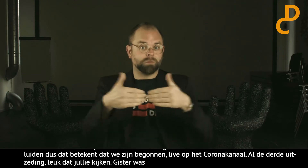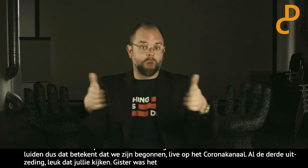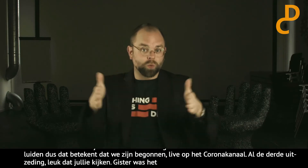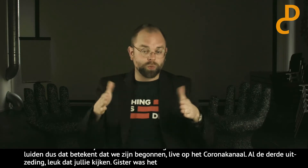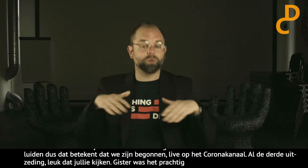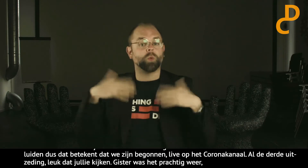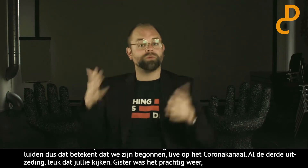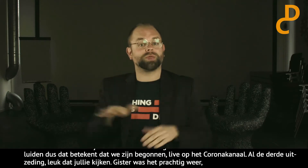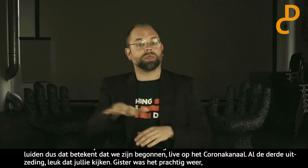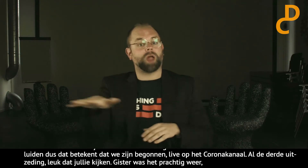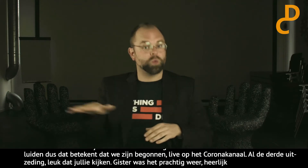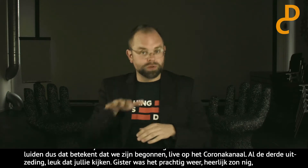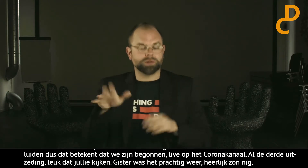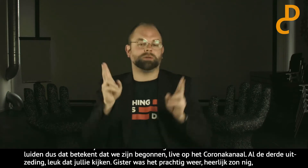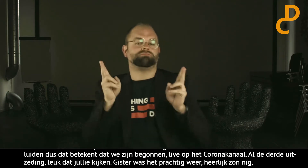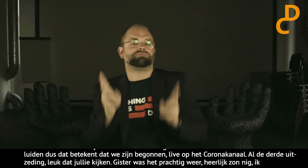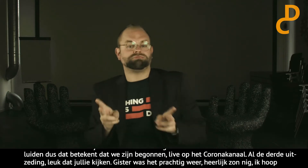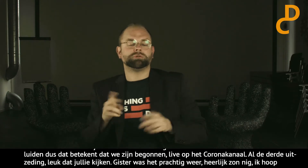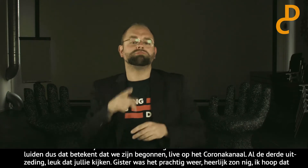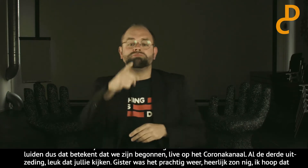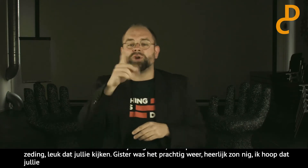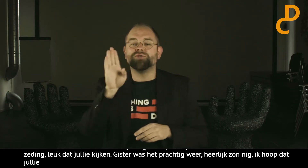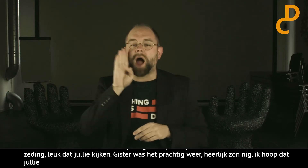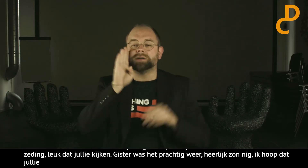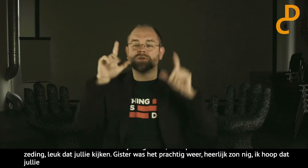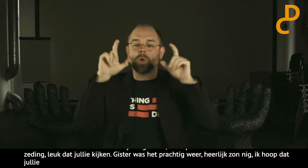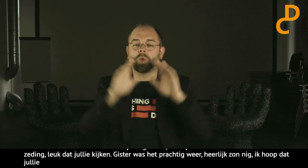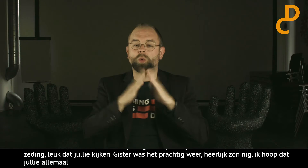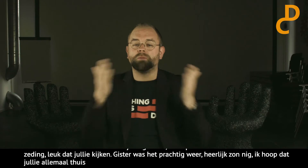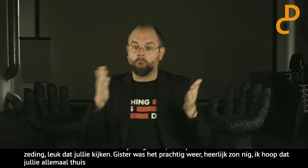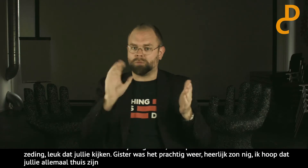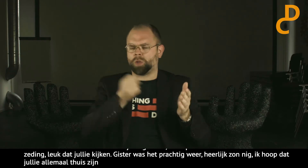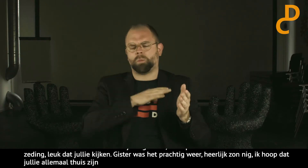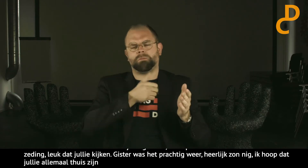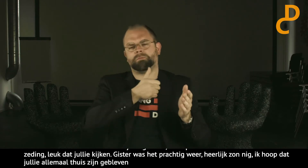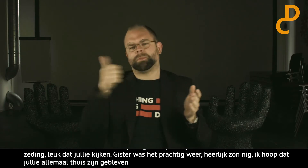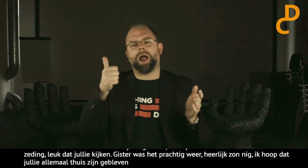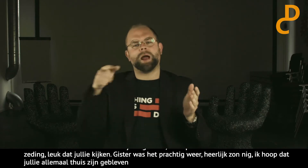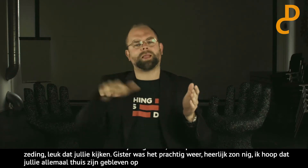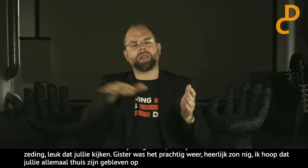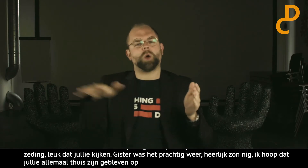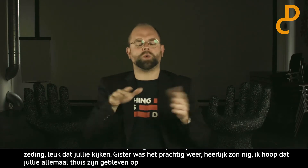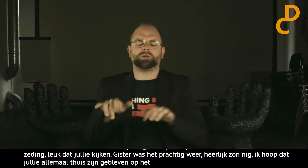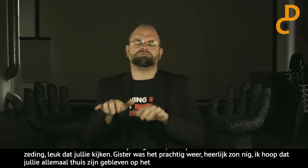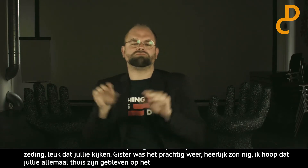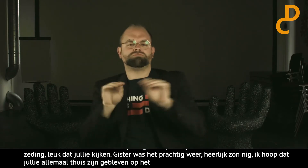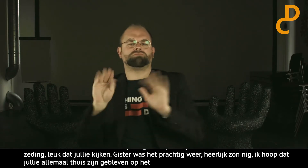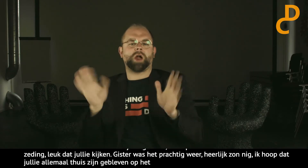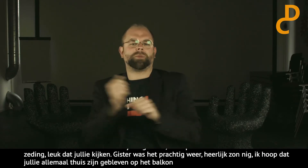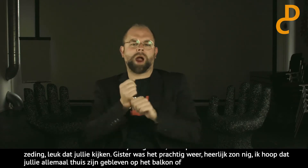thuis zijn gebleven op jullie balkon of in jullie tuin. Daar hebben we gerelaxed. Dat is ook een prima plek om je